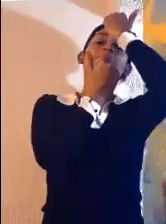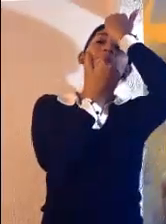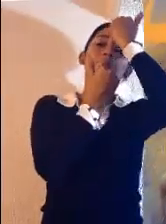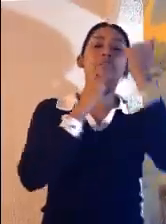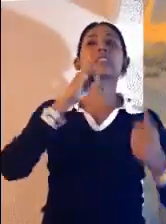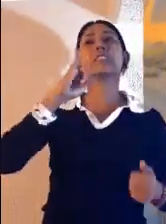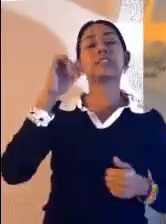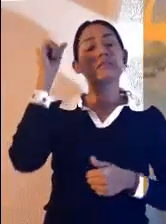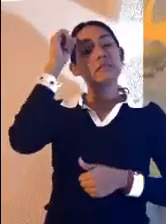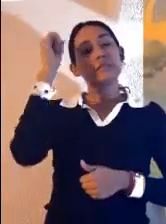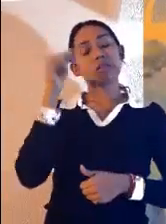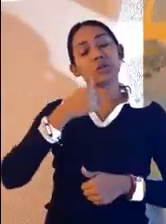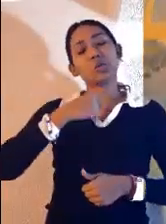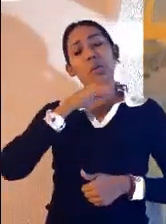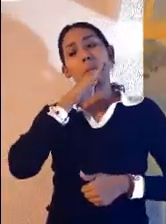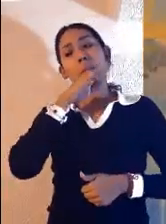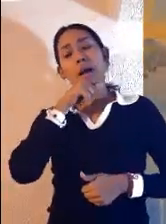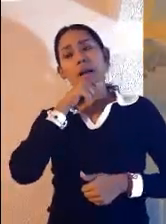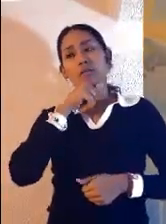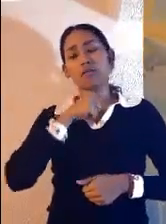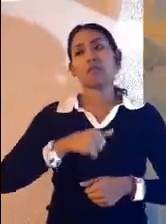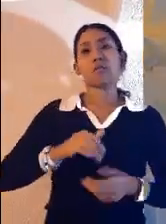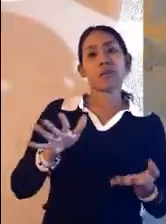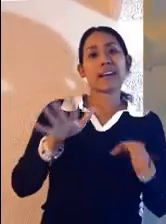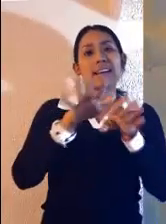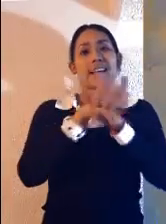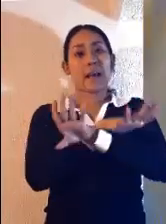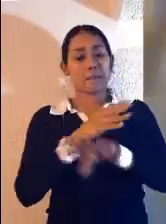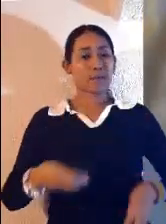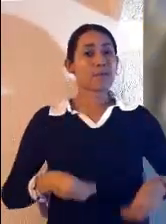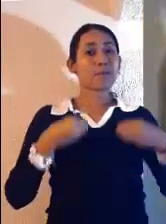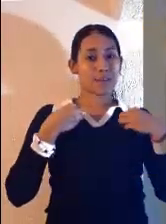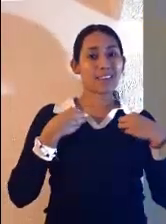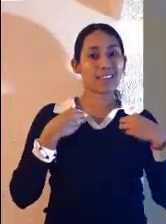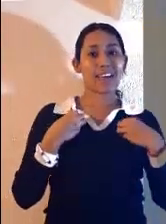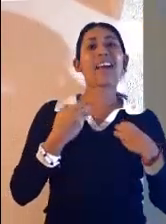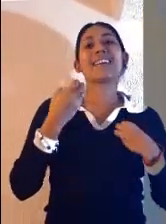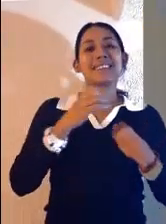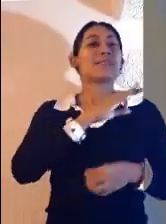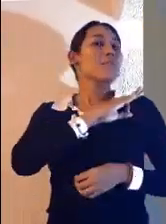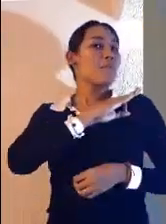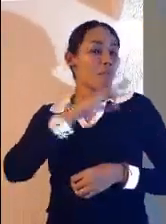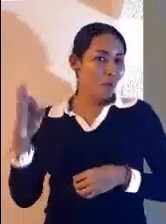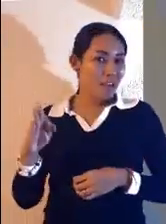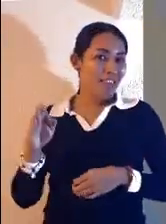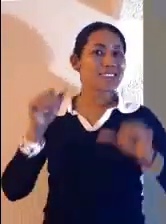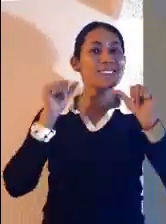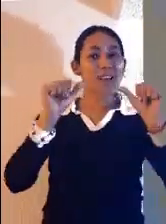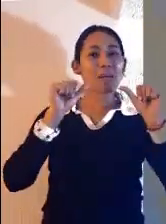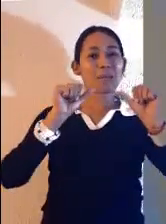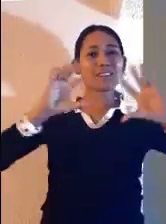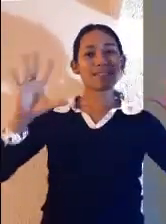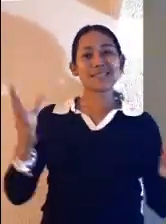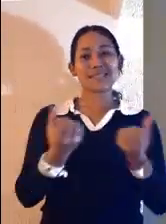guarda mis preceptos y practica la rectitud y la justicia, ciertamente vivirá y no morirá.